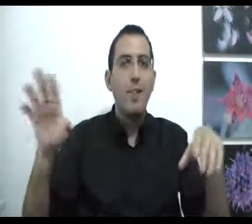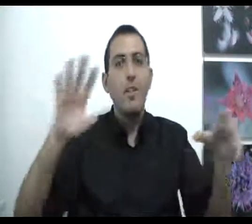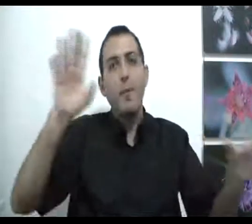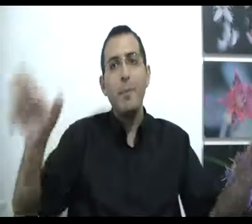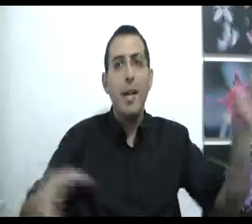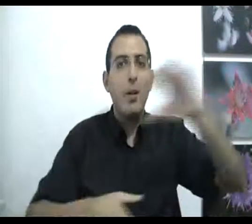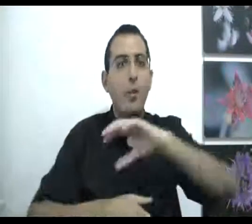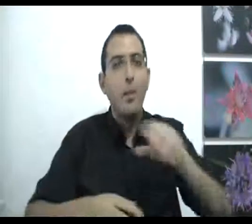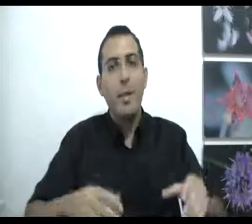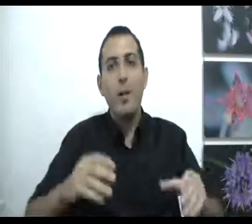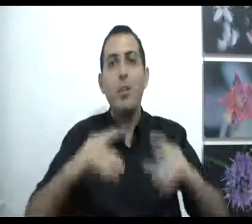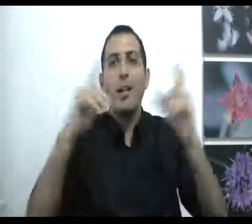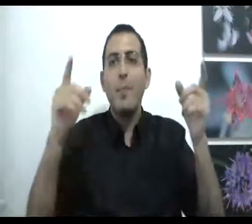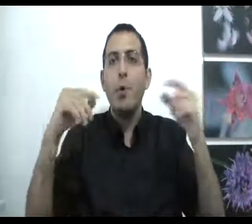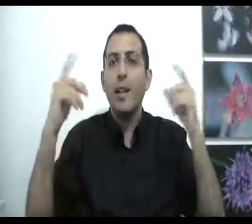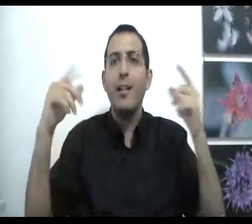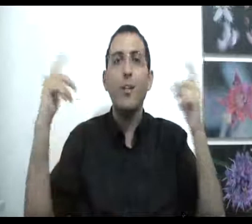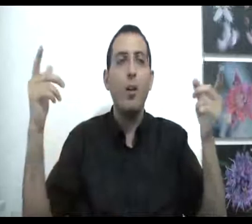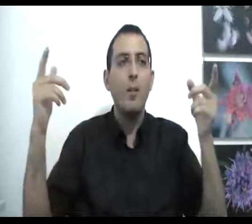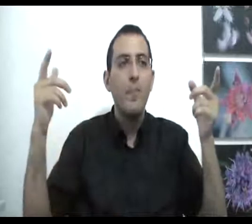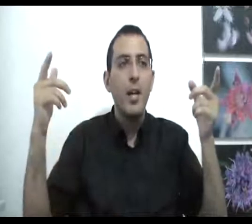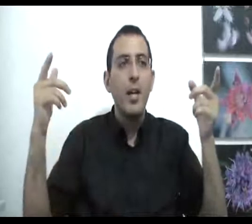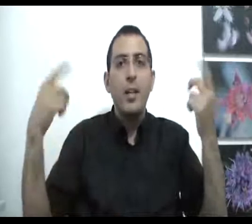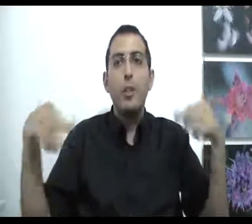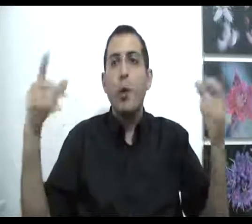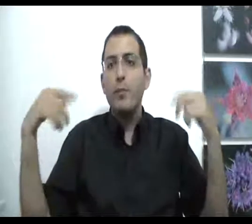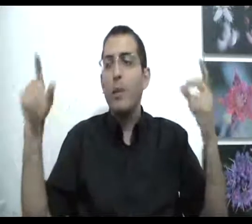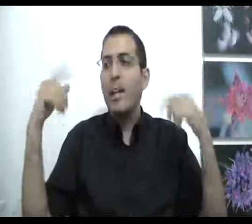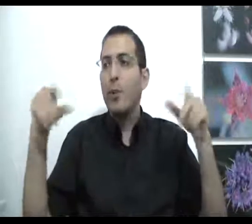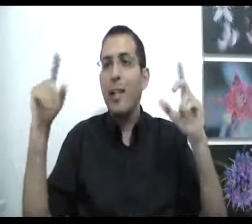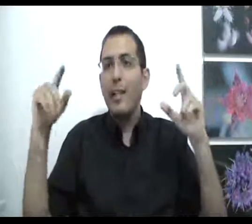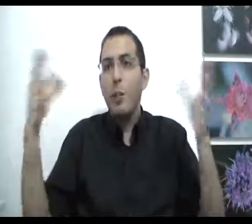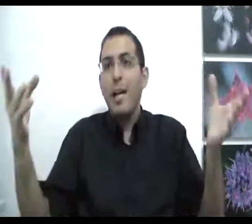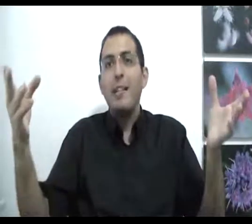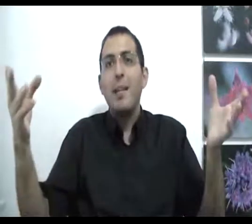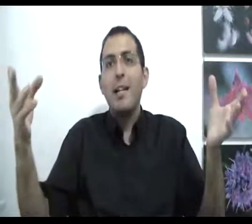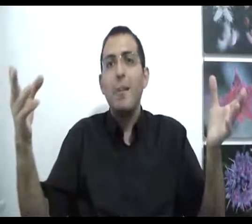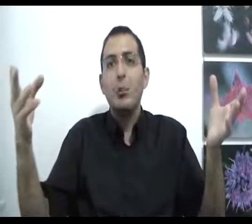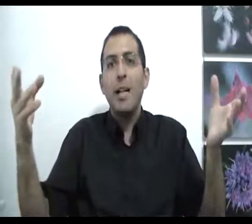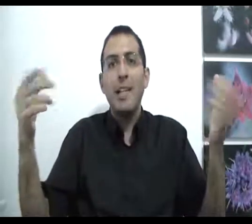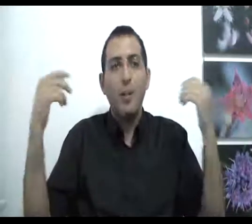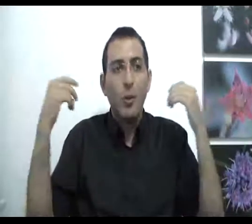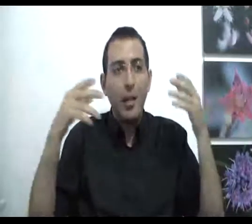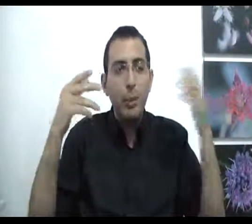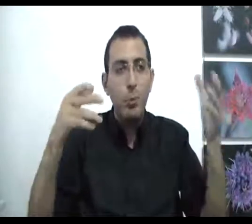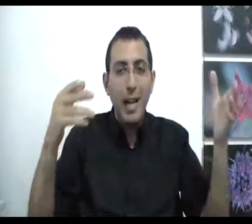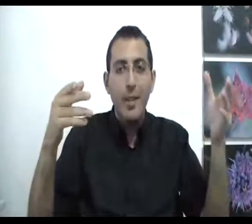אבל לפעמים זה בכלל יכול להתאפך יכול להיות חכם כל כך גדול שברוב שהוא חכם כל כך גדול הוא בכלל נדמה לך כמשוגע כי אתה כל כך משוגע